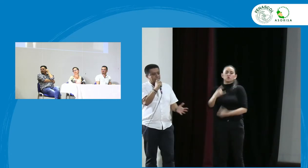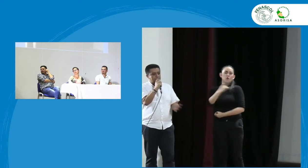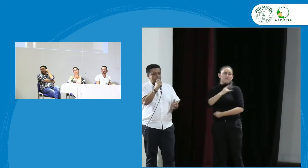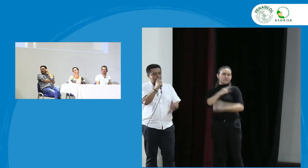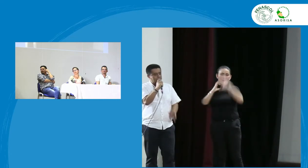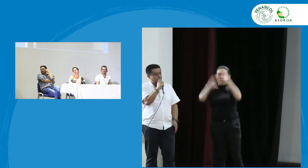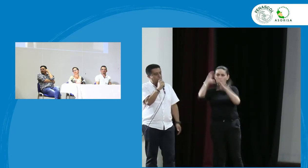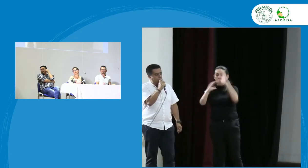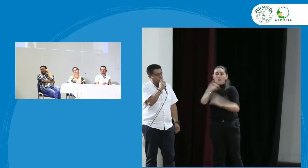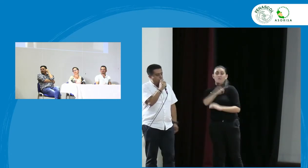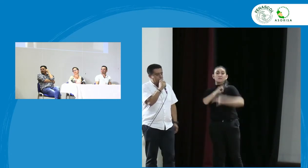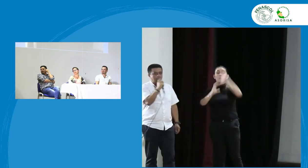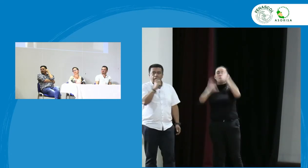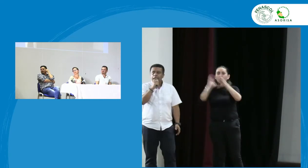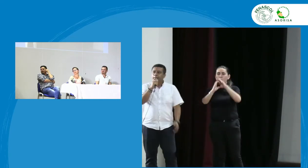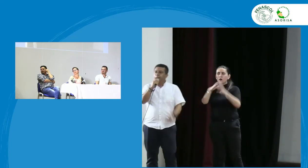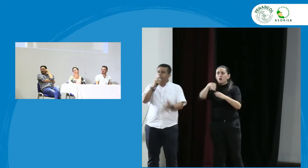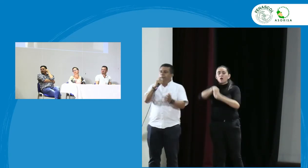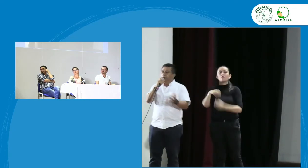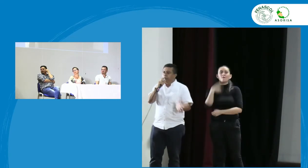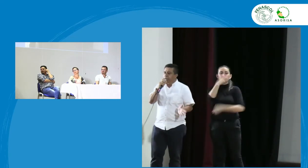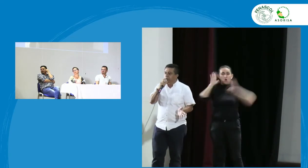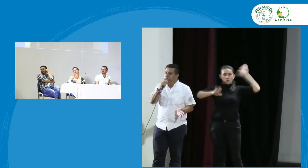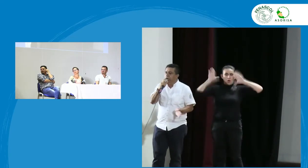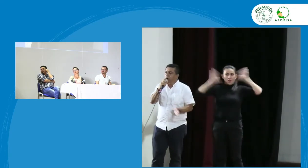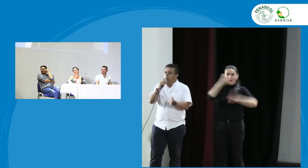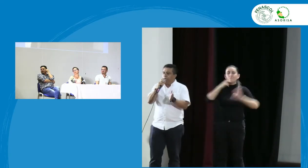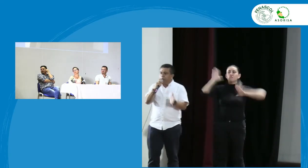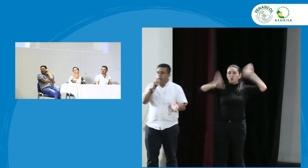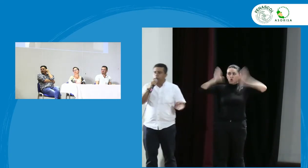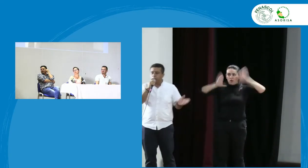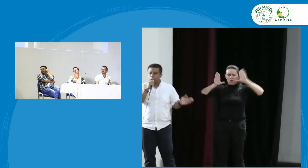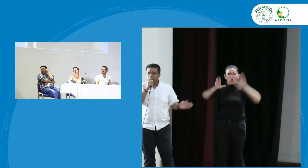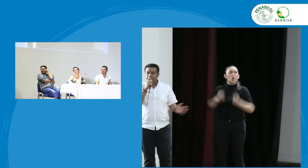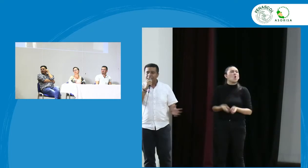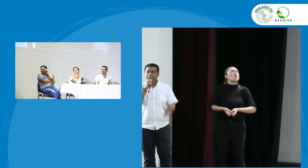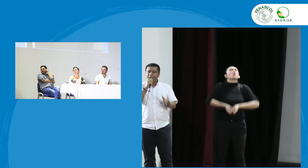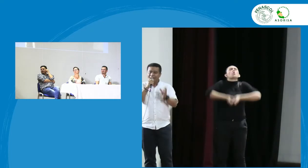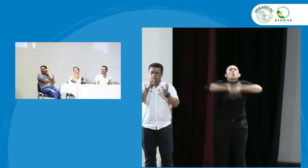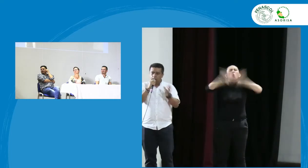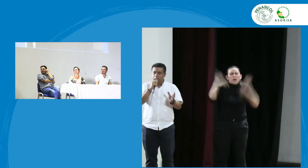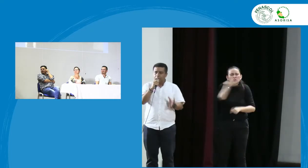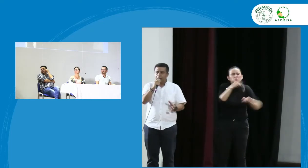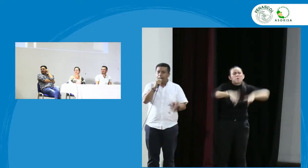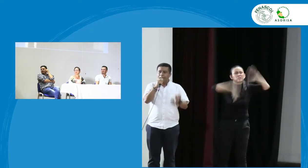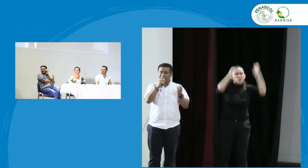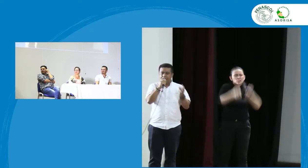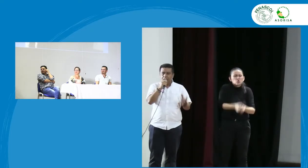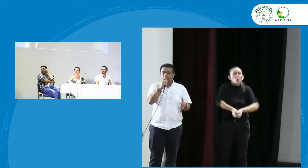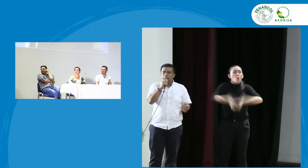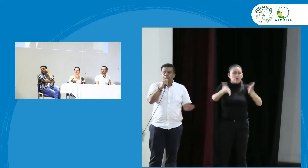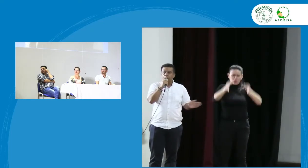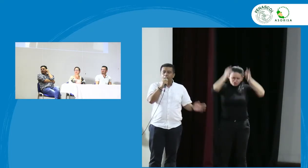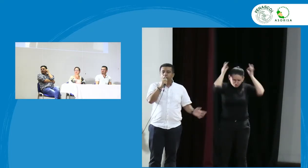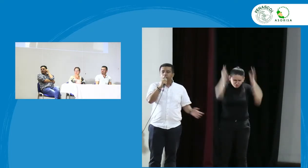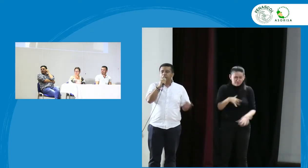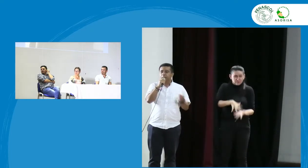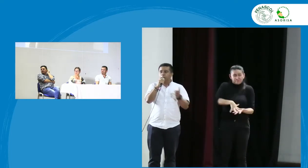la carrera de genetología vaya pregúntese usted cuántos de los profesionales logran aprender por lo menos el nivel